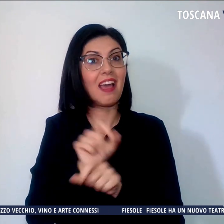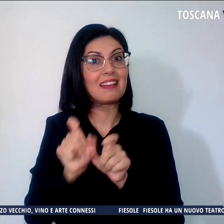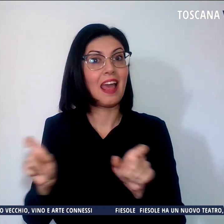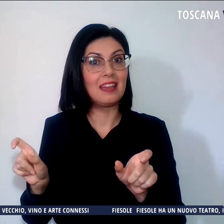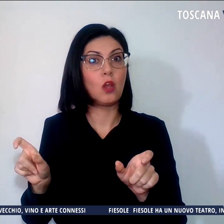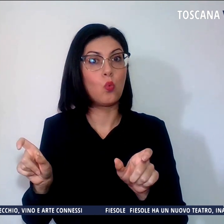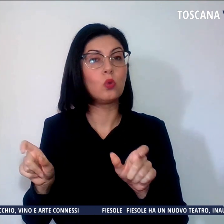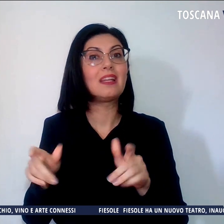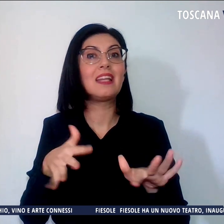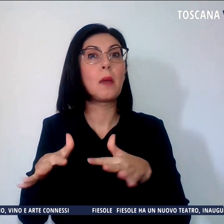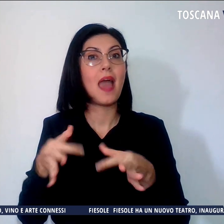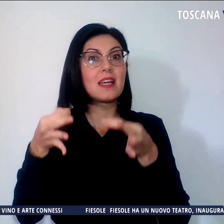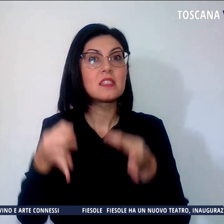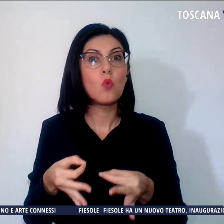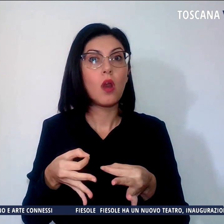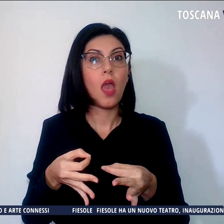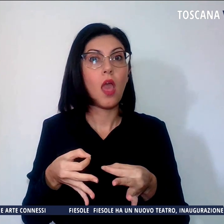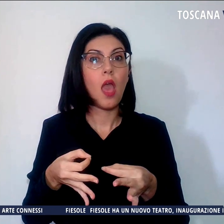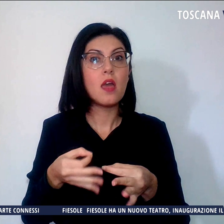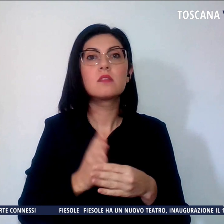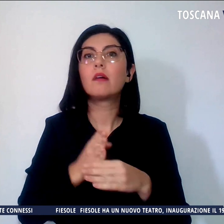sono inagibili da anni.